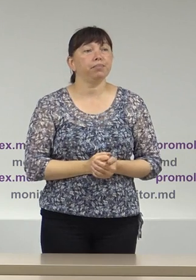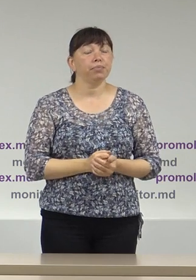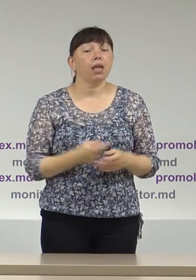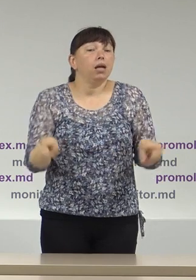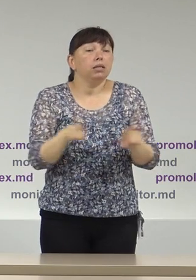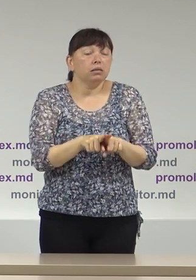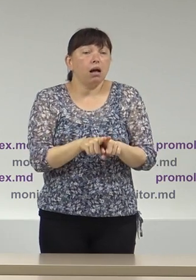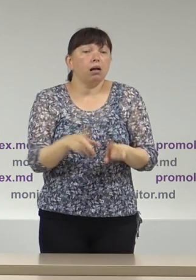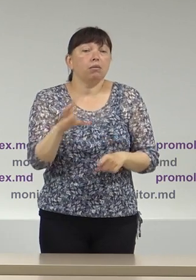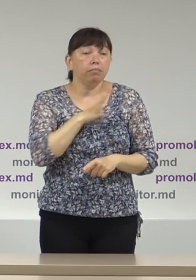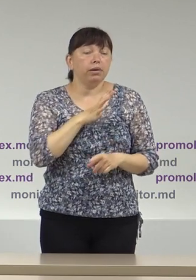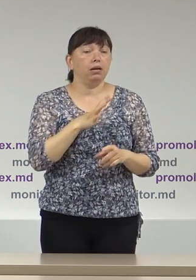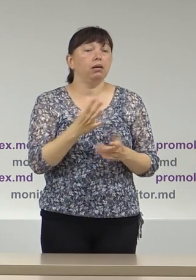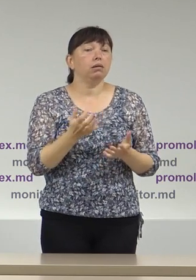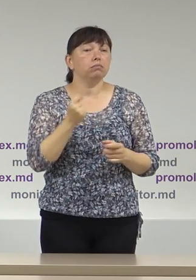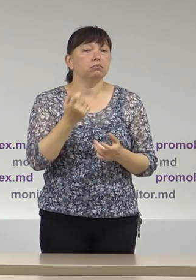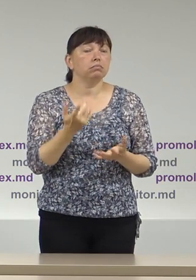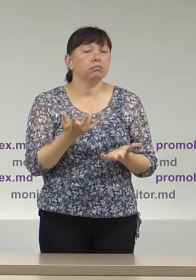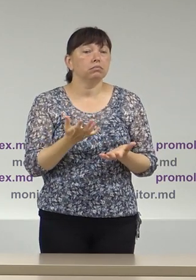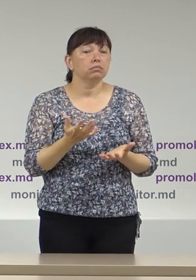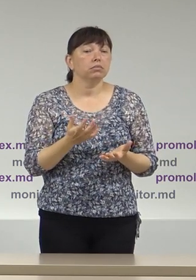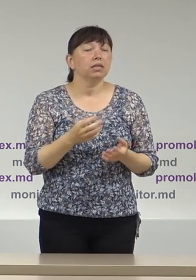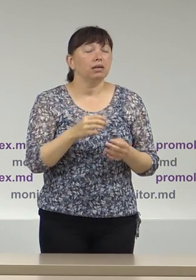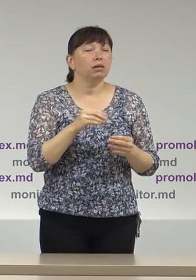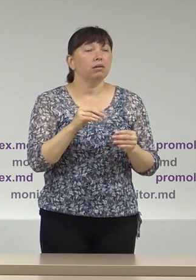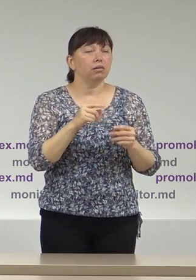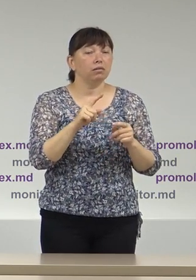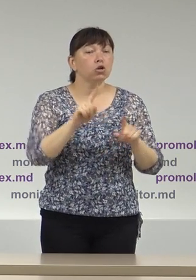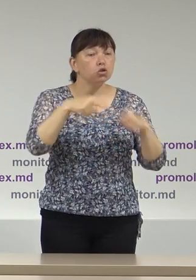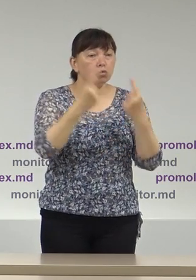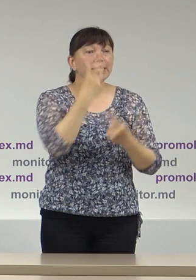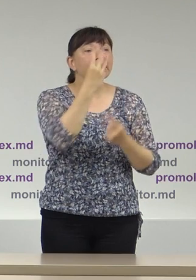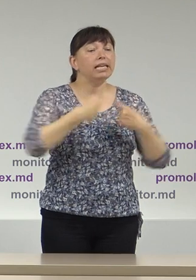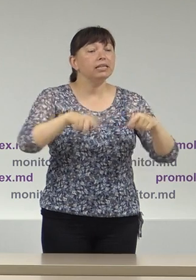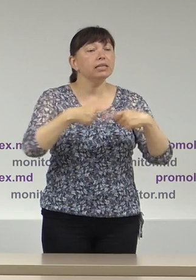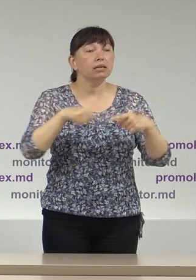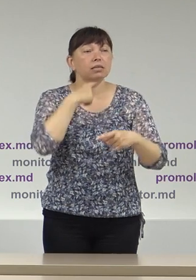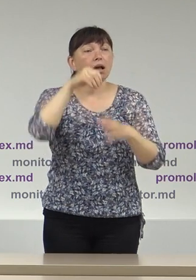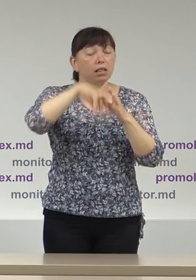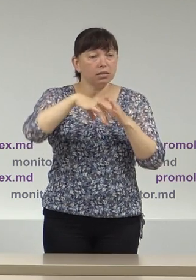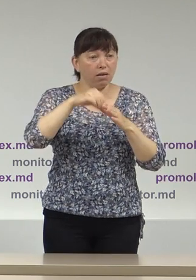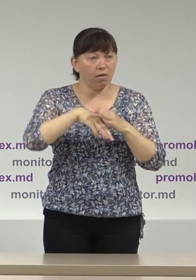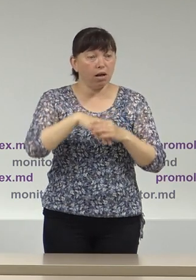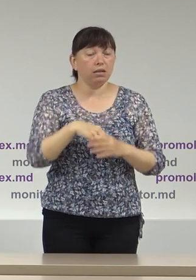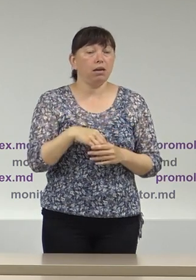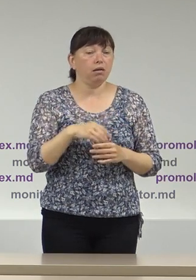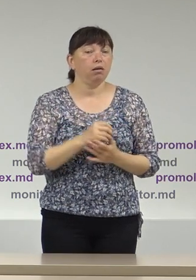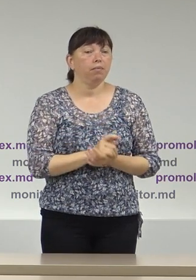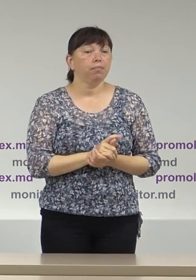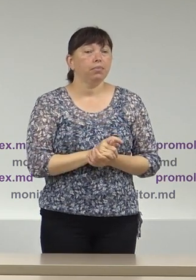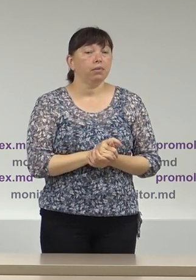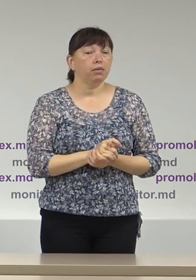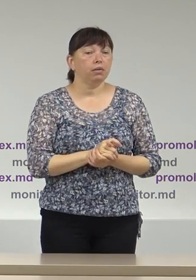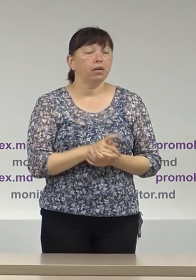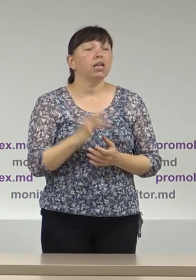Astfel au fost create trei secții de votare sau în acest context au fost